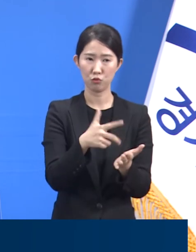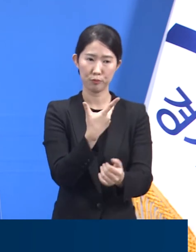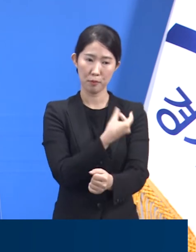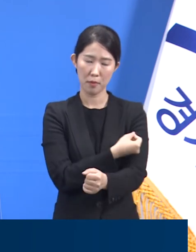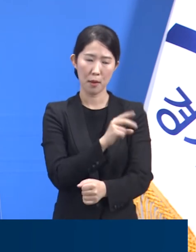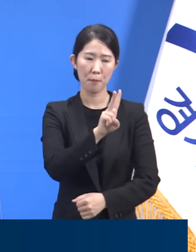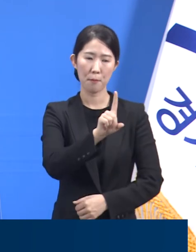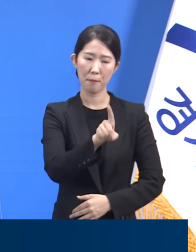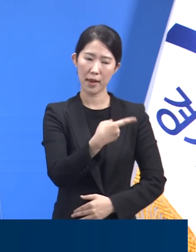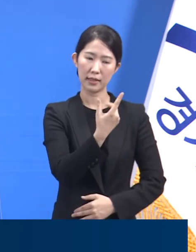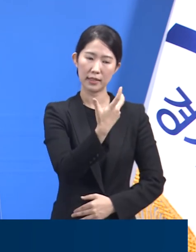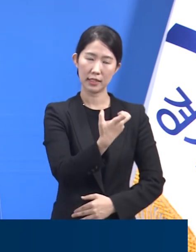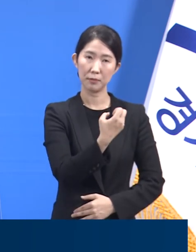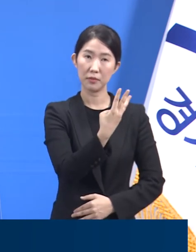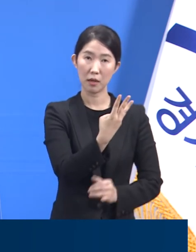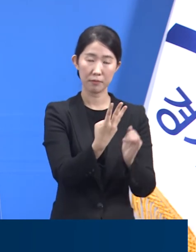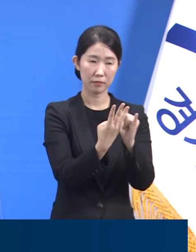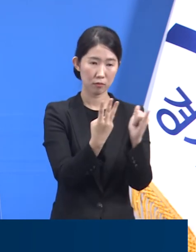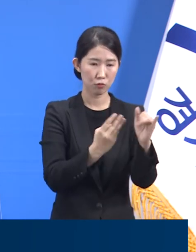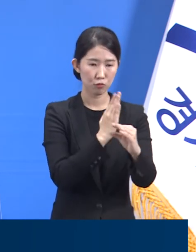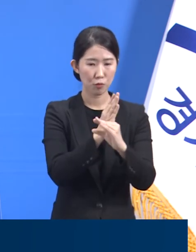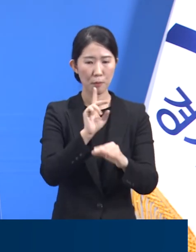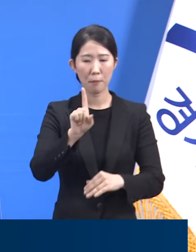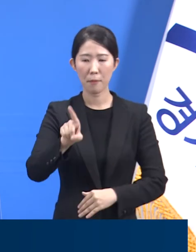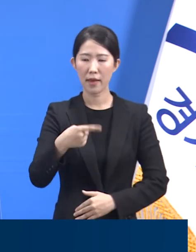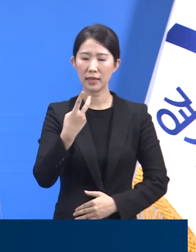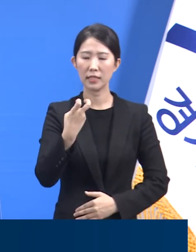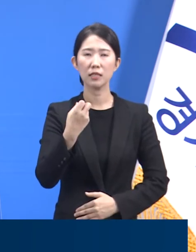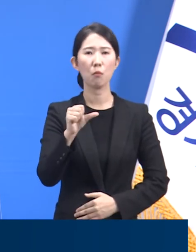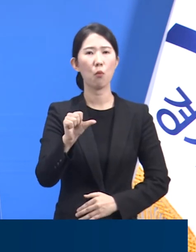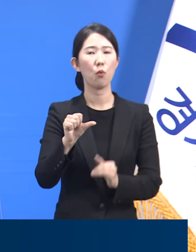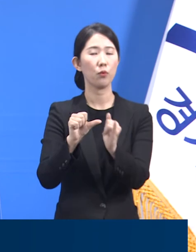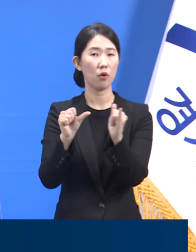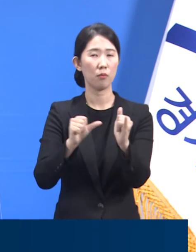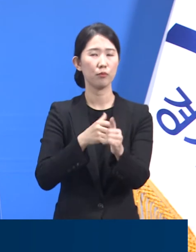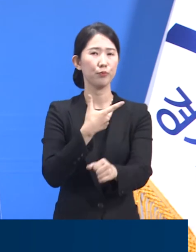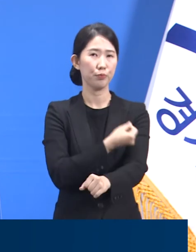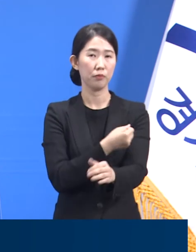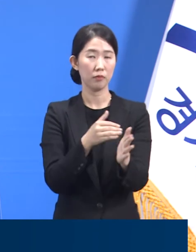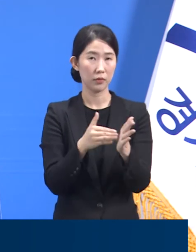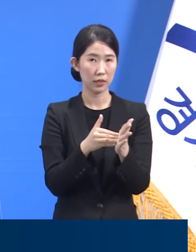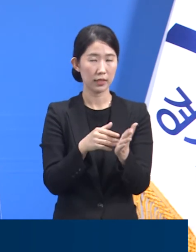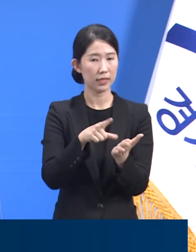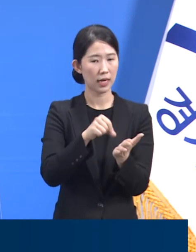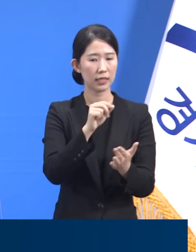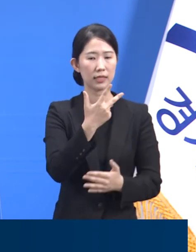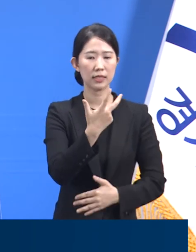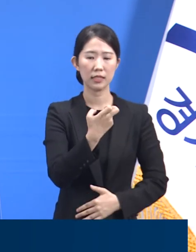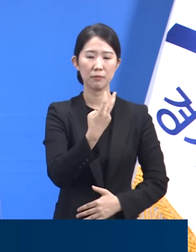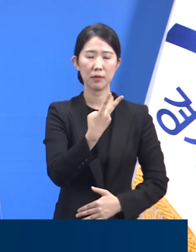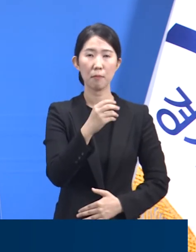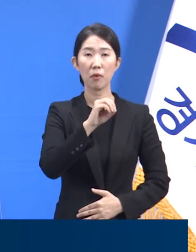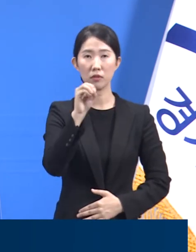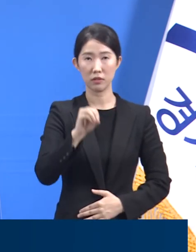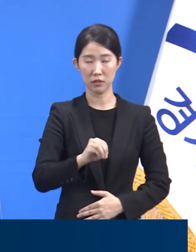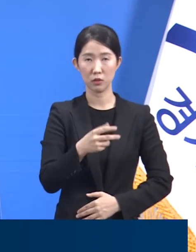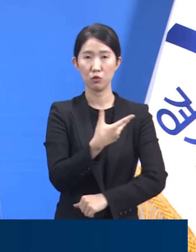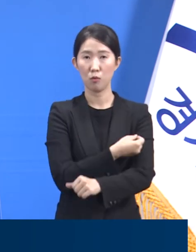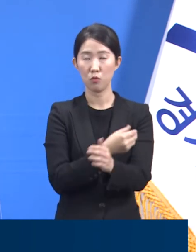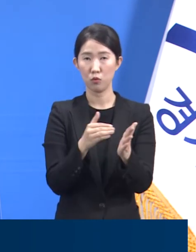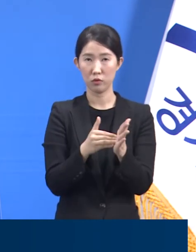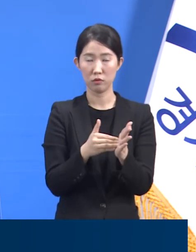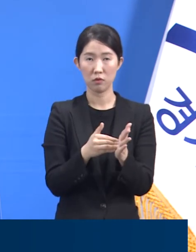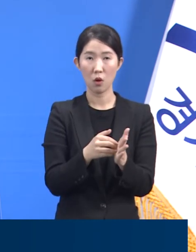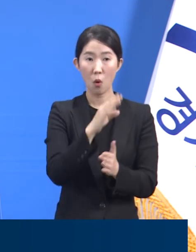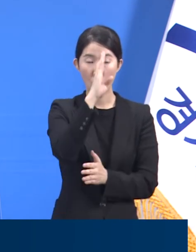173명 중 125명이 접종을 받아 72.3%의 접종률을 보이며 입원 환자의